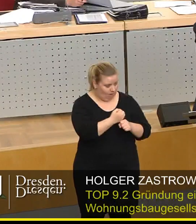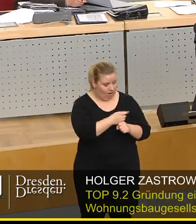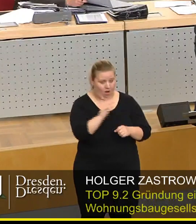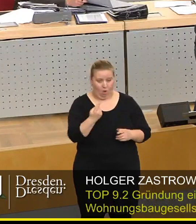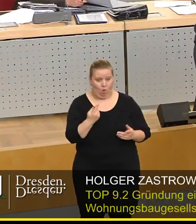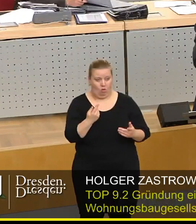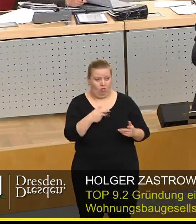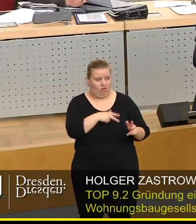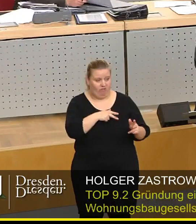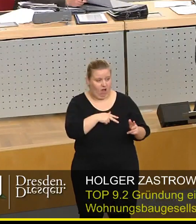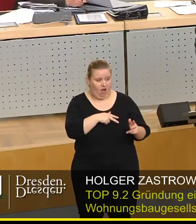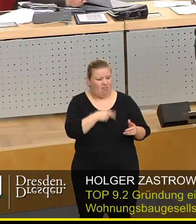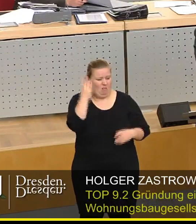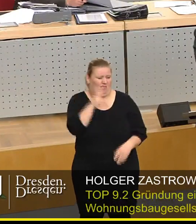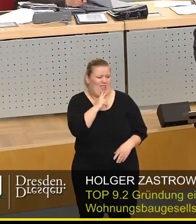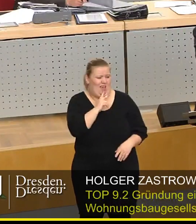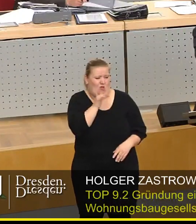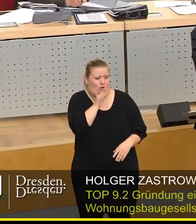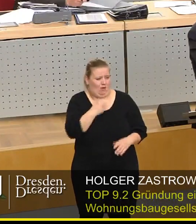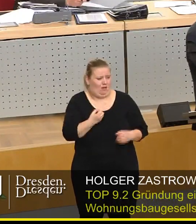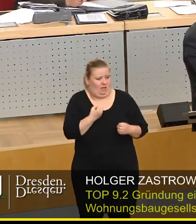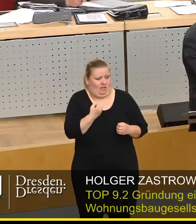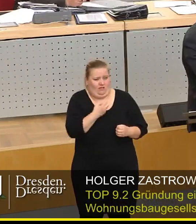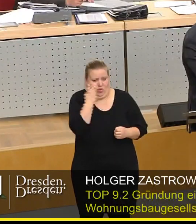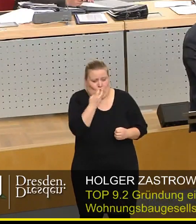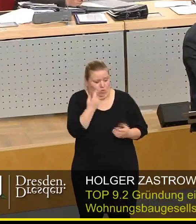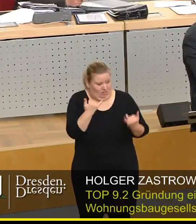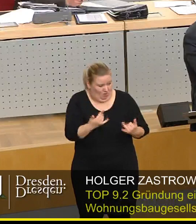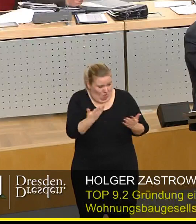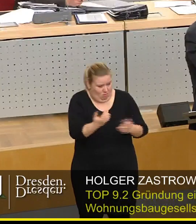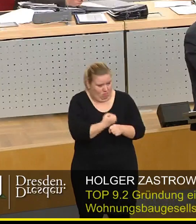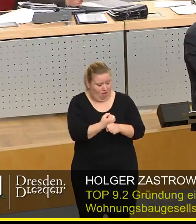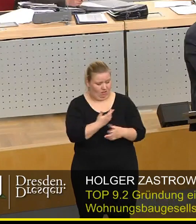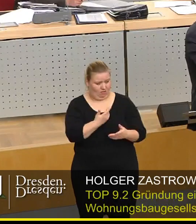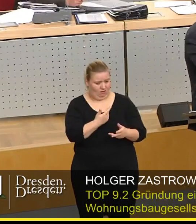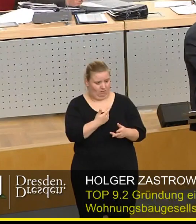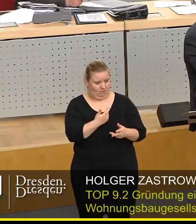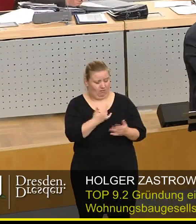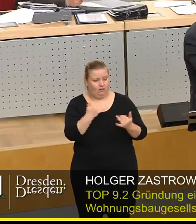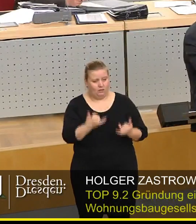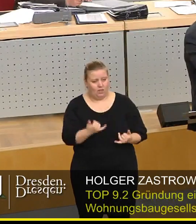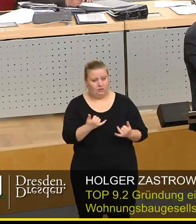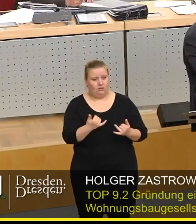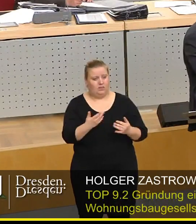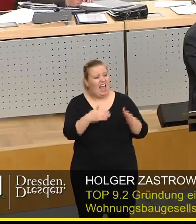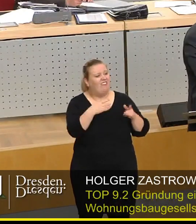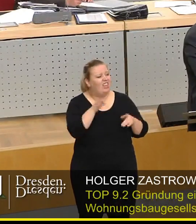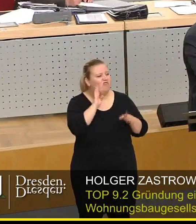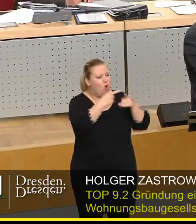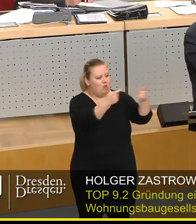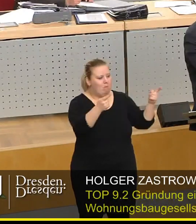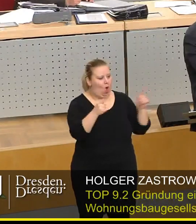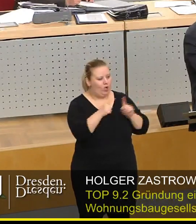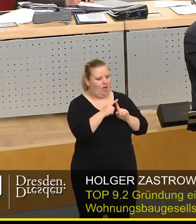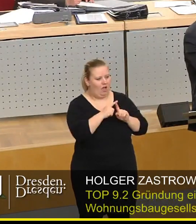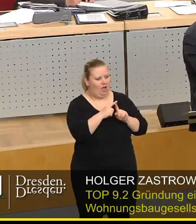hat sich noch nicht mal die DDR getraut. Das, was Sie machen, Sie schaffen Gettos, Sie schaffen Wohnblöcke mit